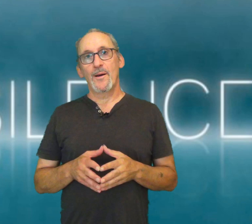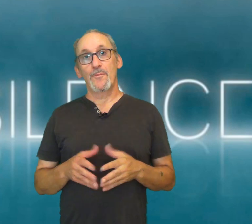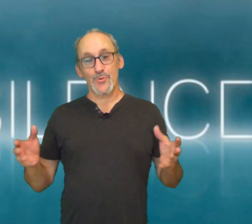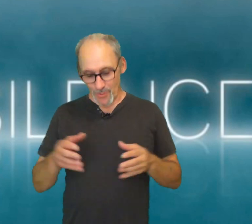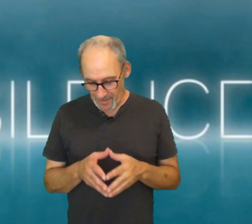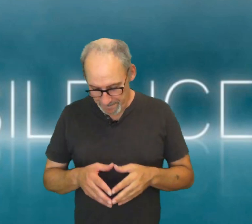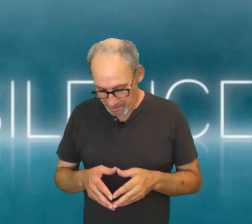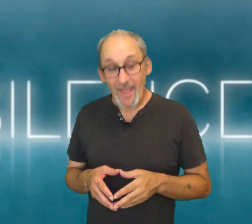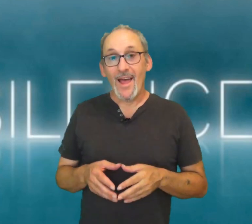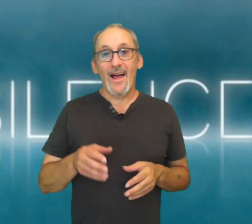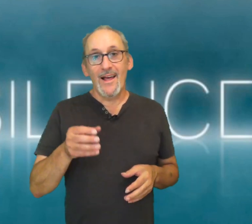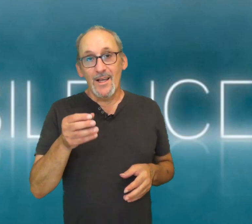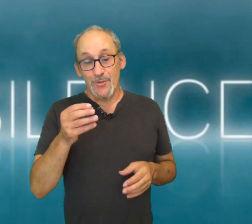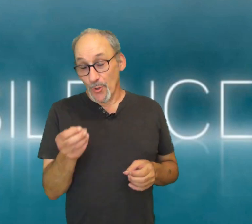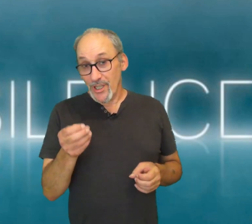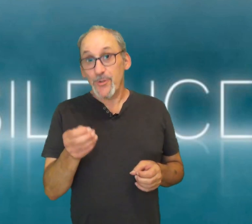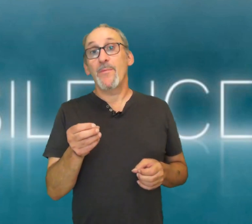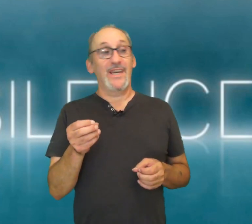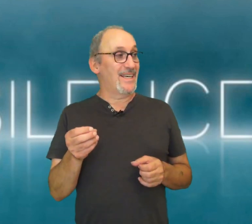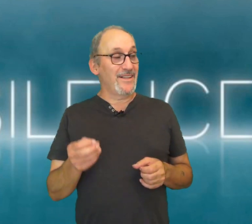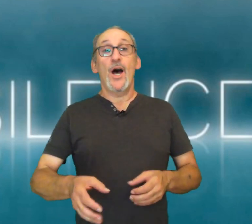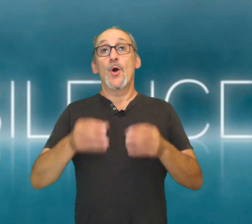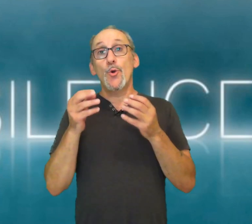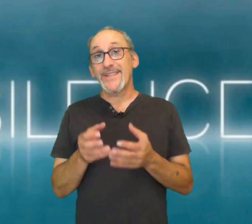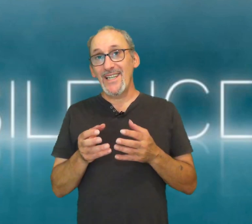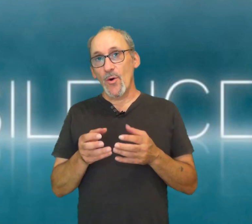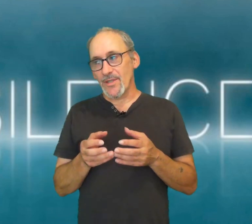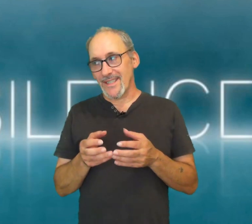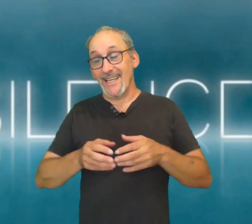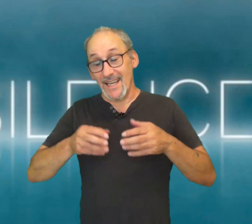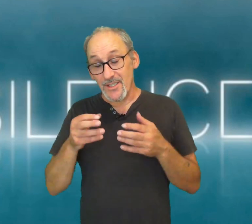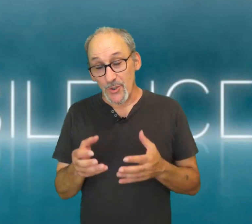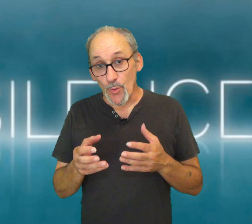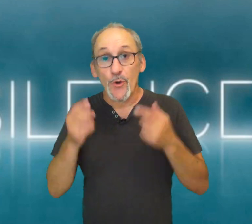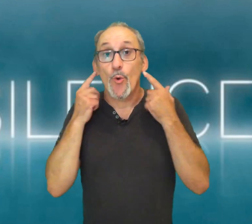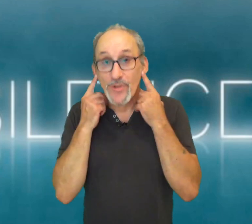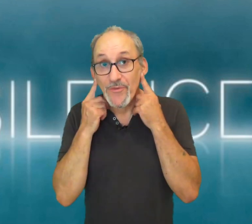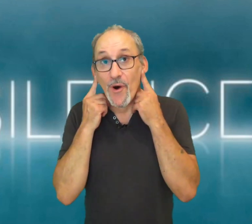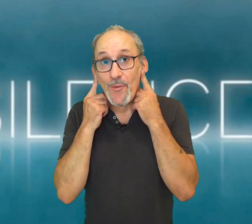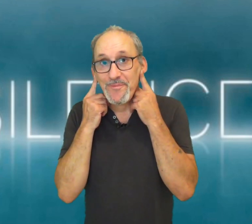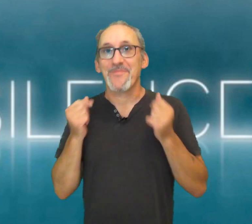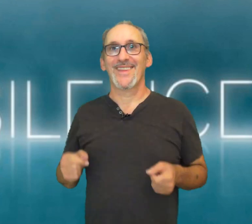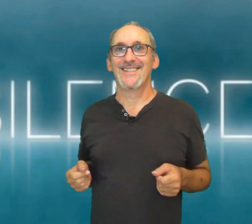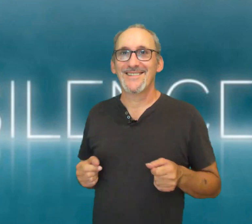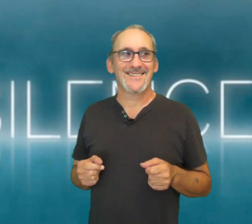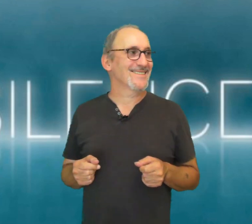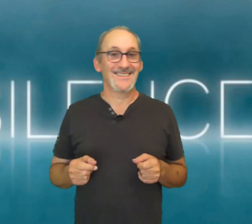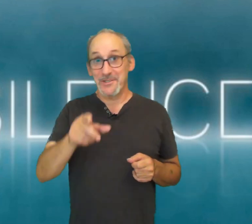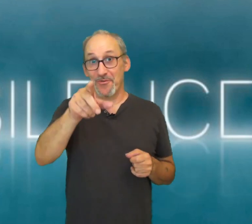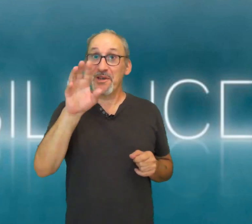Bonjour. Selon une étude américaine, le silence est un son que l'on entend. J'en vois